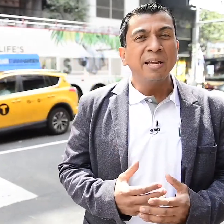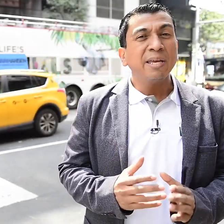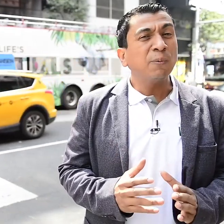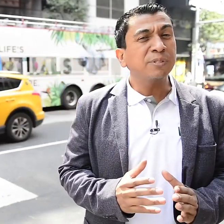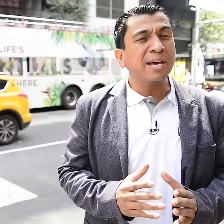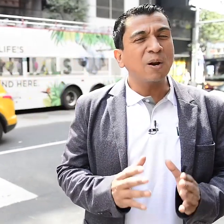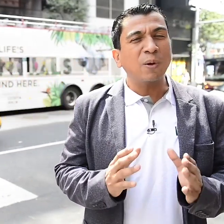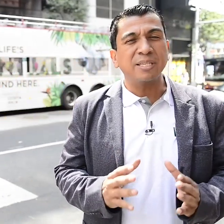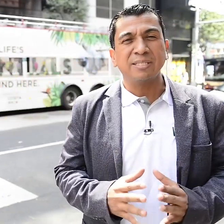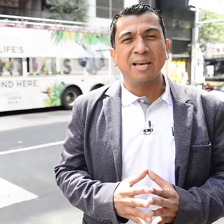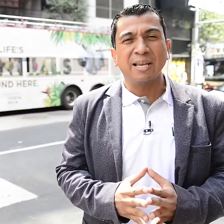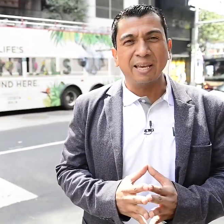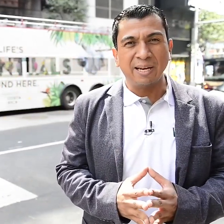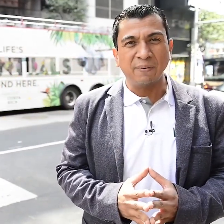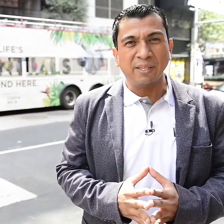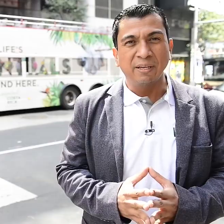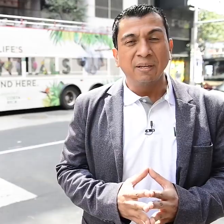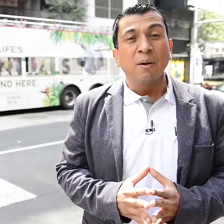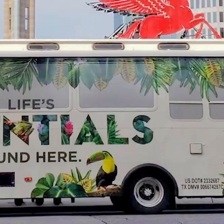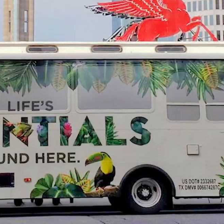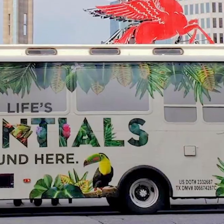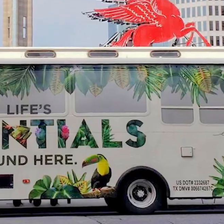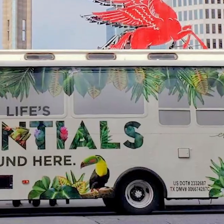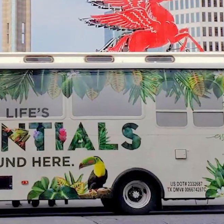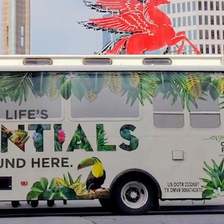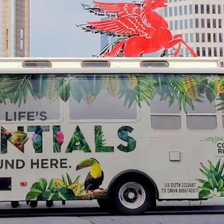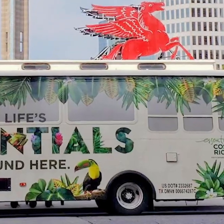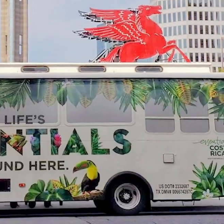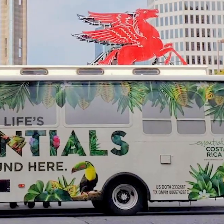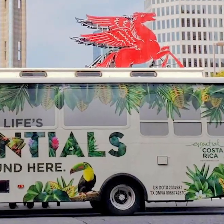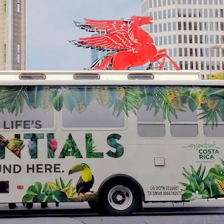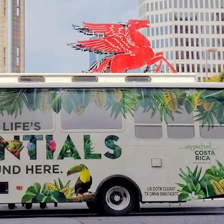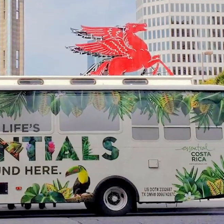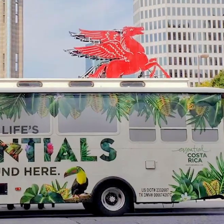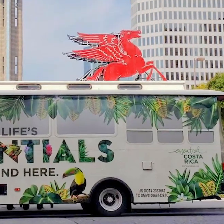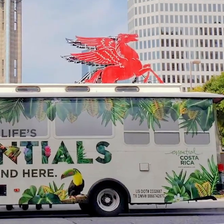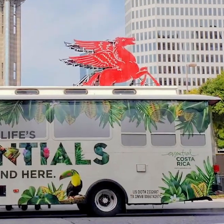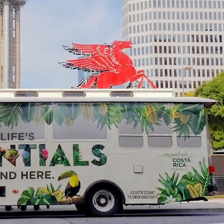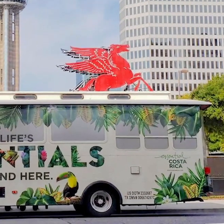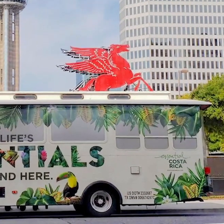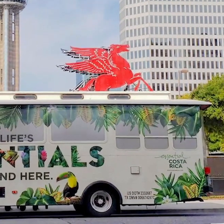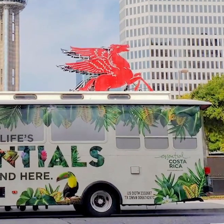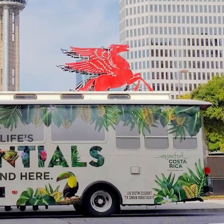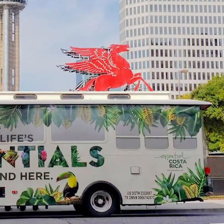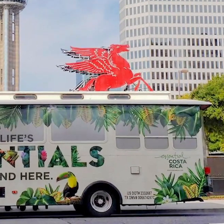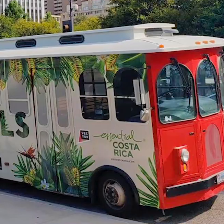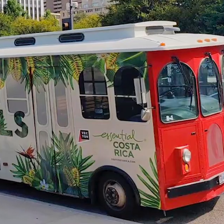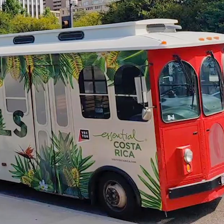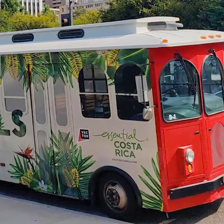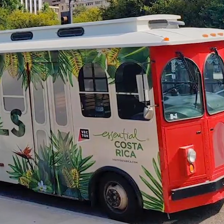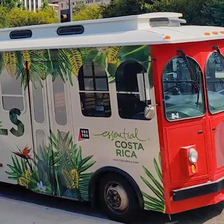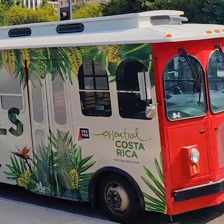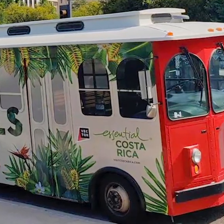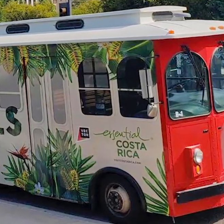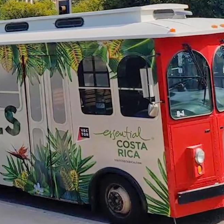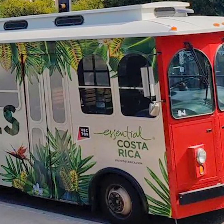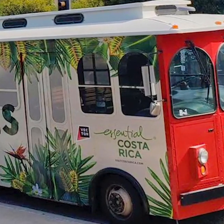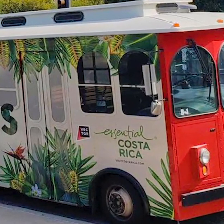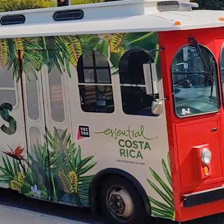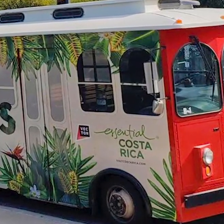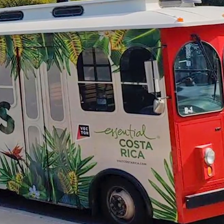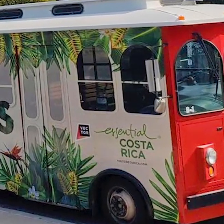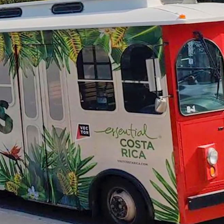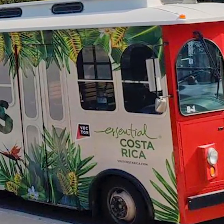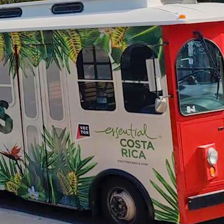reconectar y buscar lo esencial en la vida. Paralelamente, en la ciudad de Dallas se activaron, desde hace unas horas también,